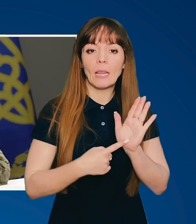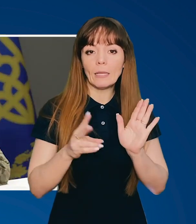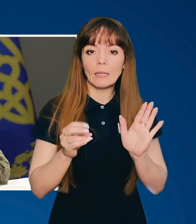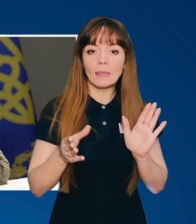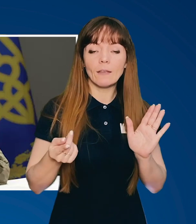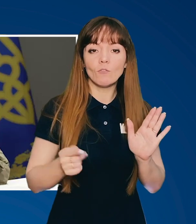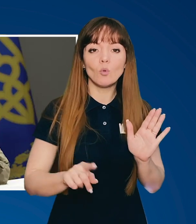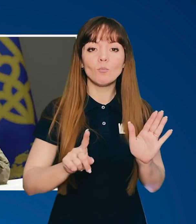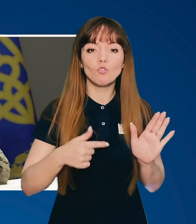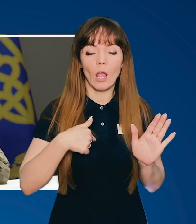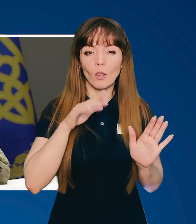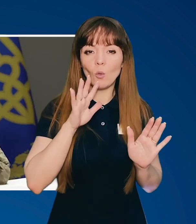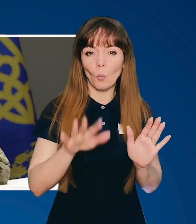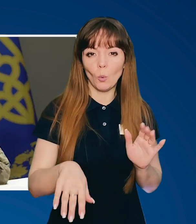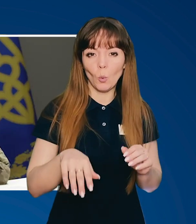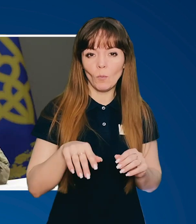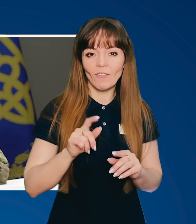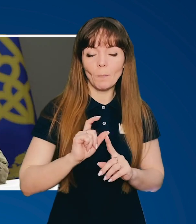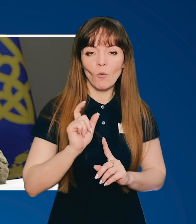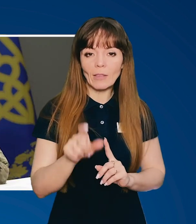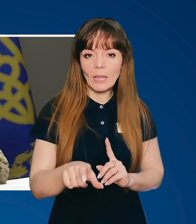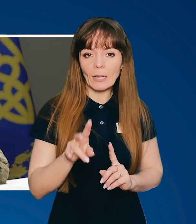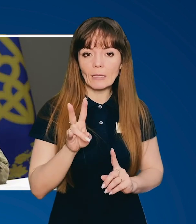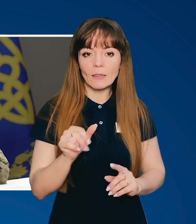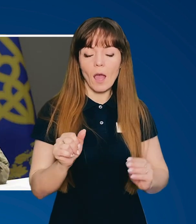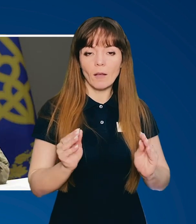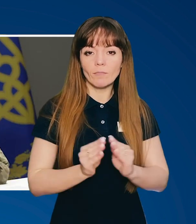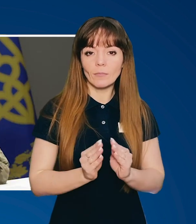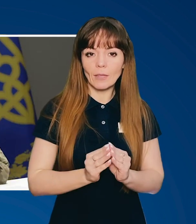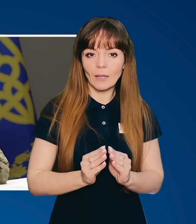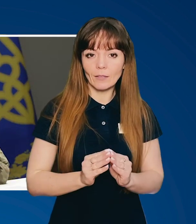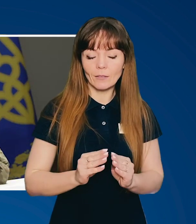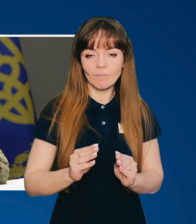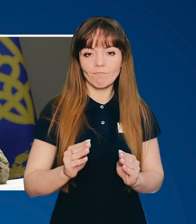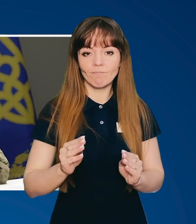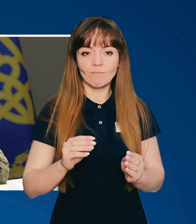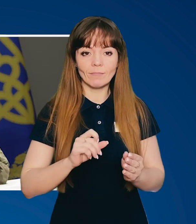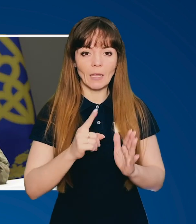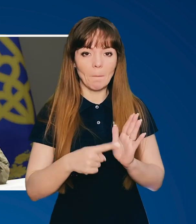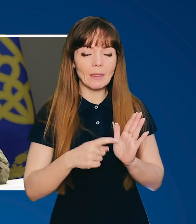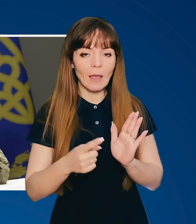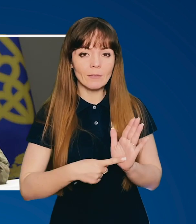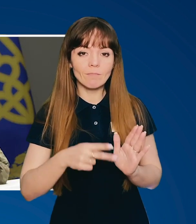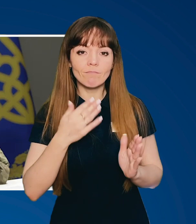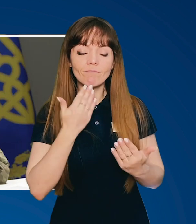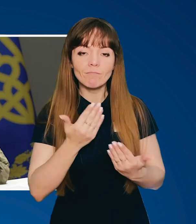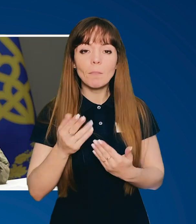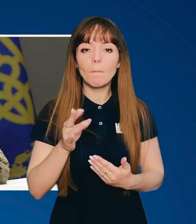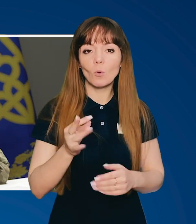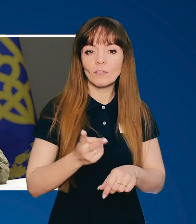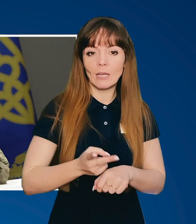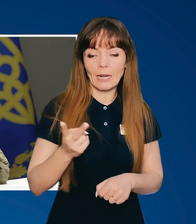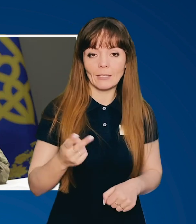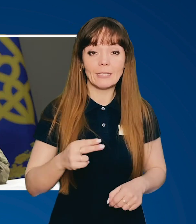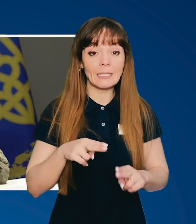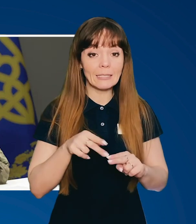Питання не в тому, що я не люблю відповідати на те чи інше запитання по два рази. Це